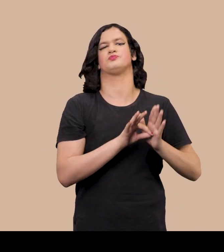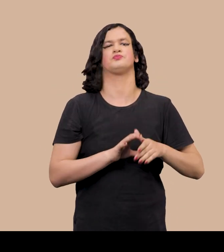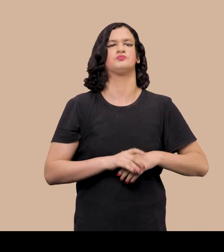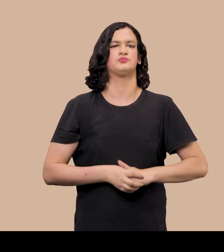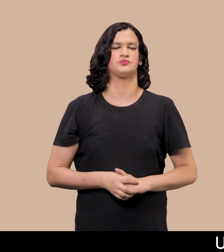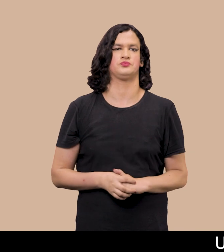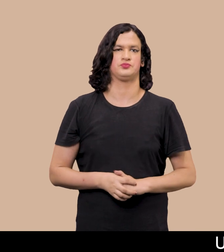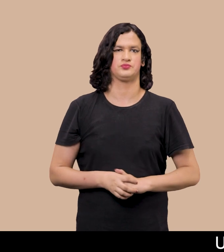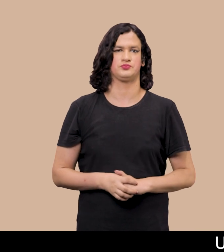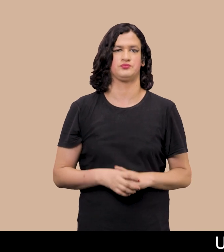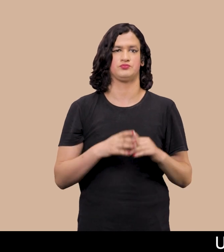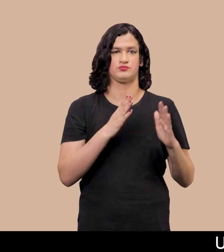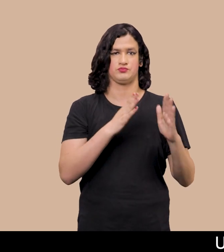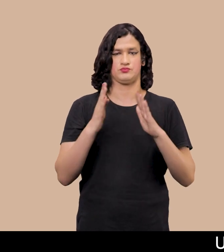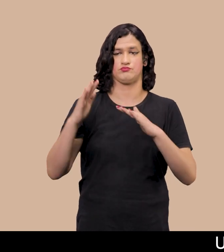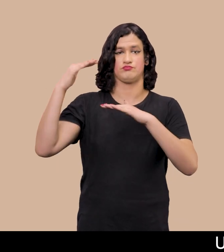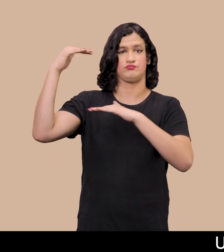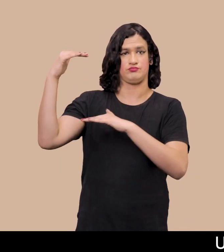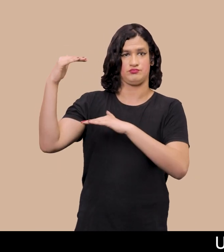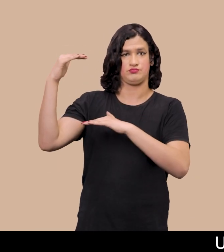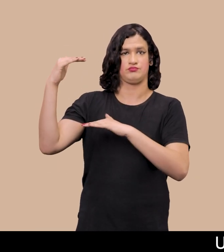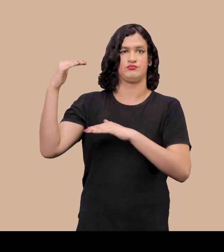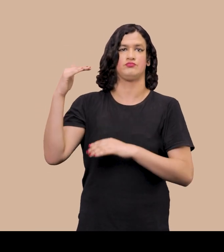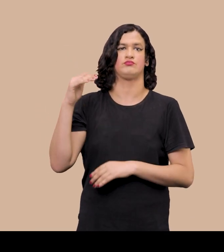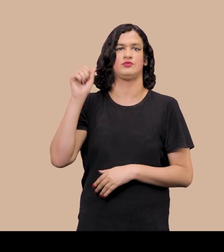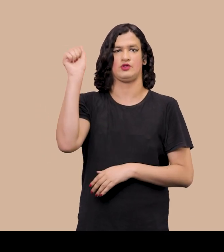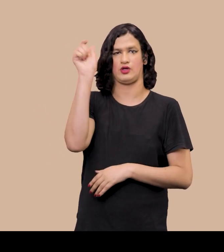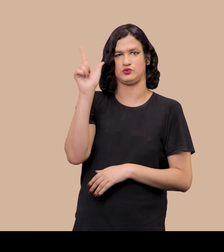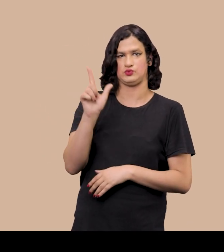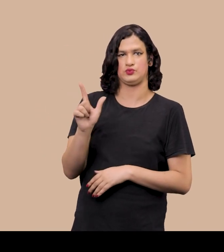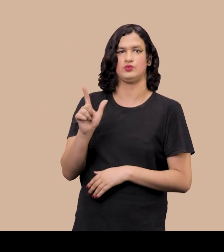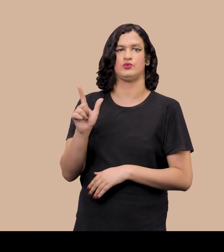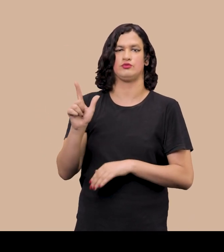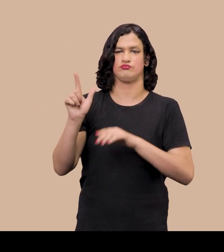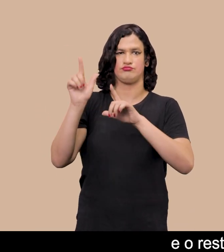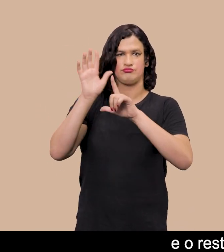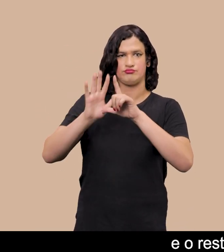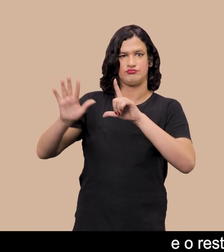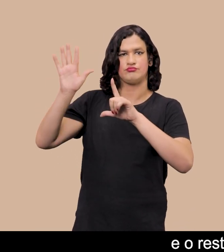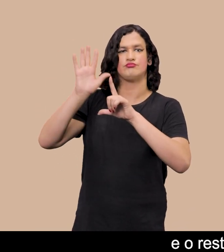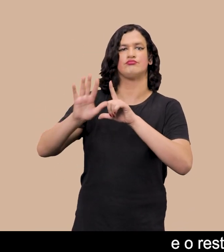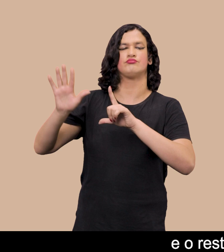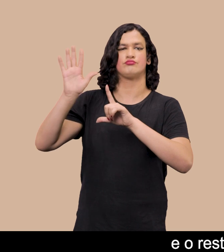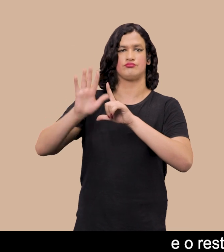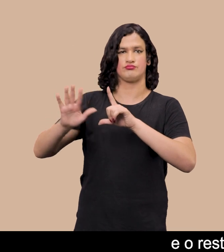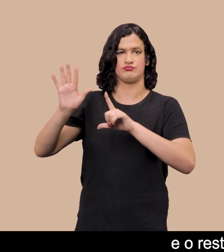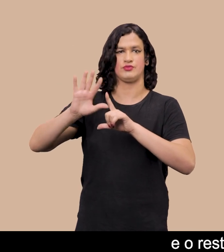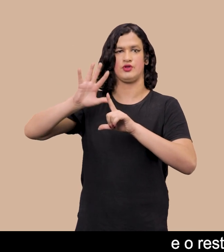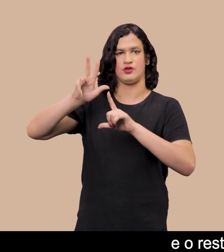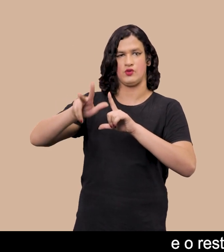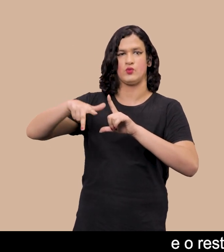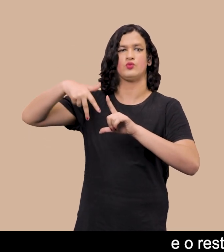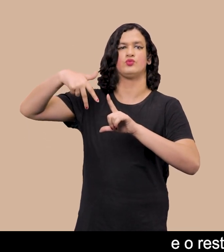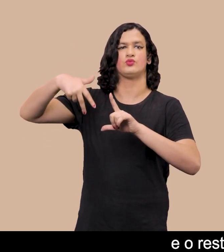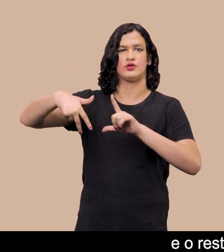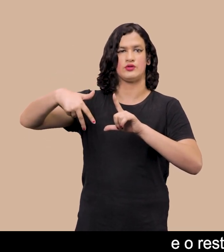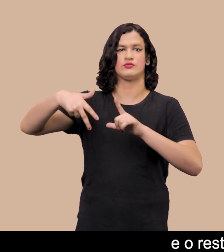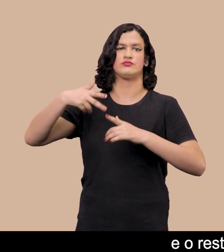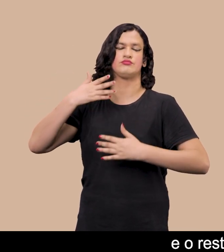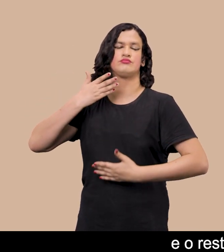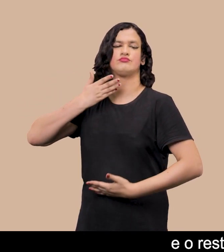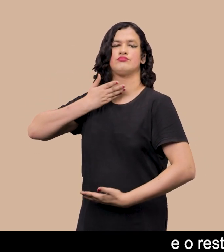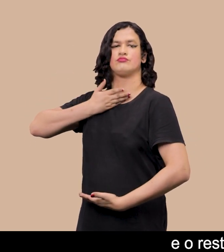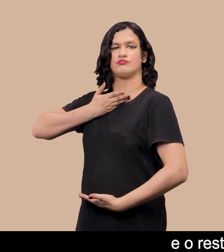Uma pequena parte do lado superior esquerdo Está coberta de azul E o restante da tela está tomado pelo corpo